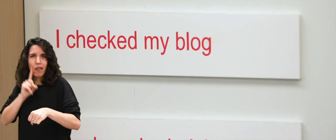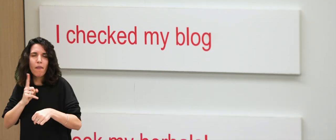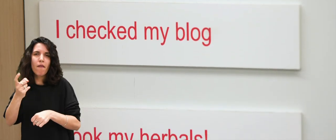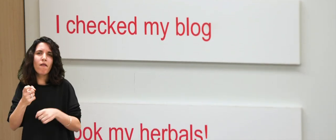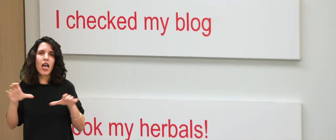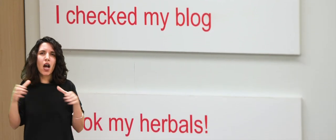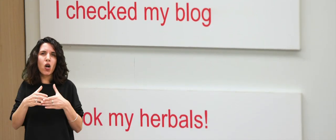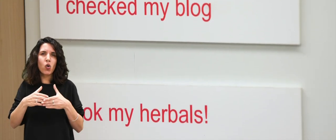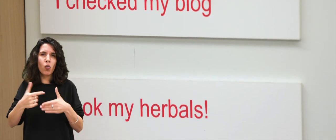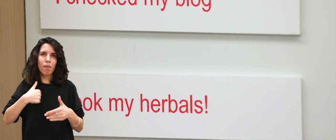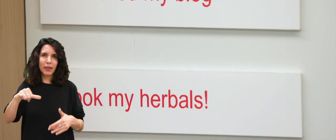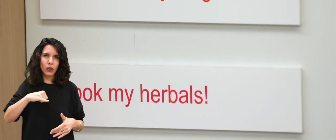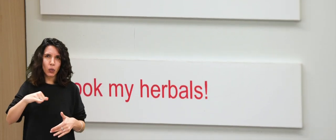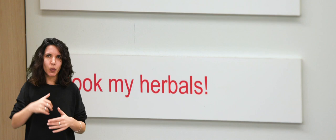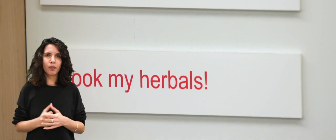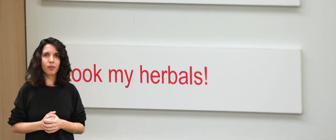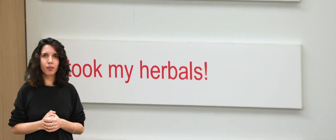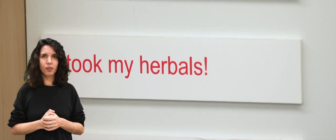par tous les mouvements MeToo de ces dernières années.